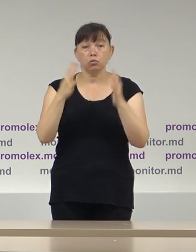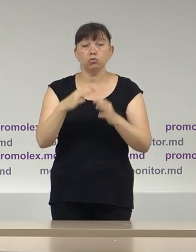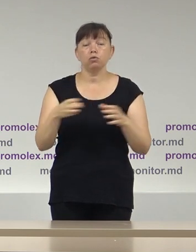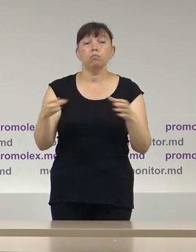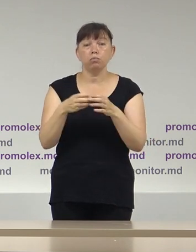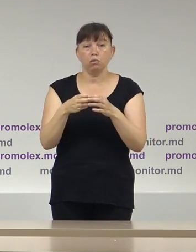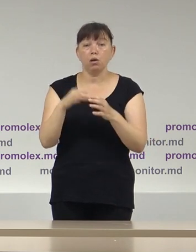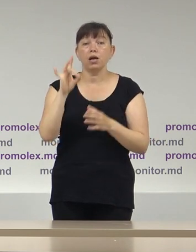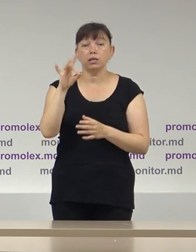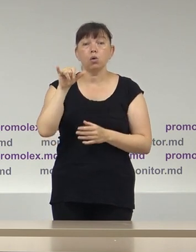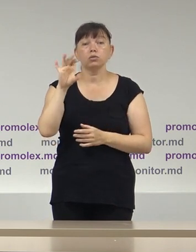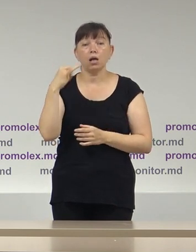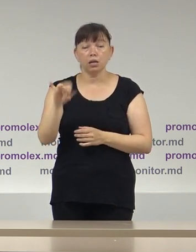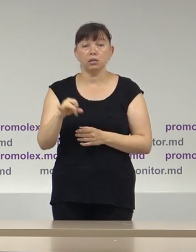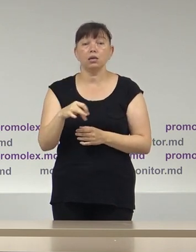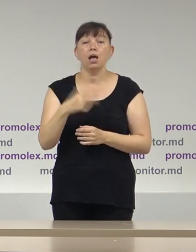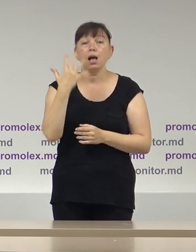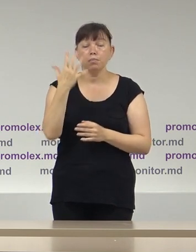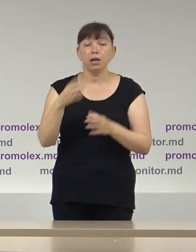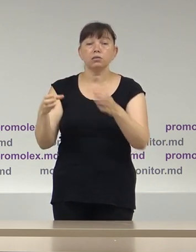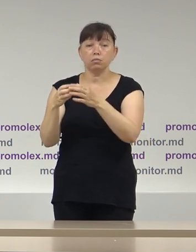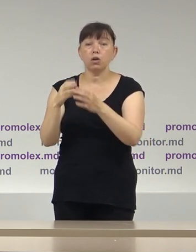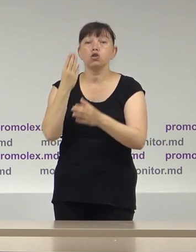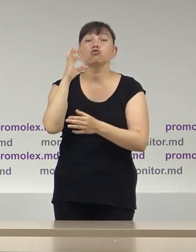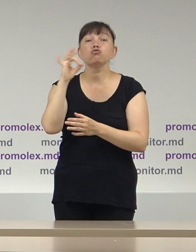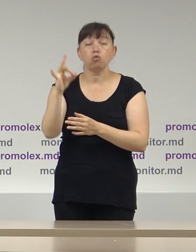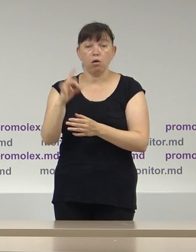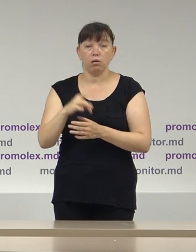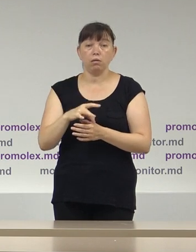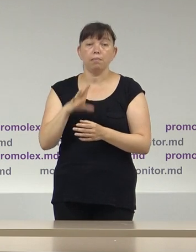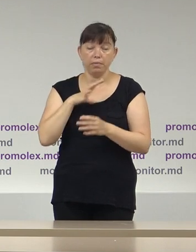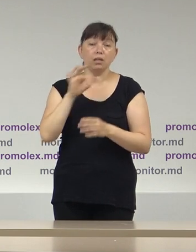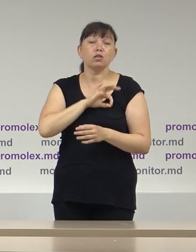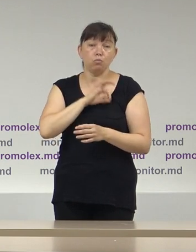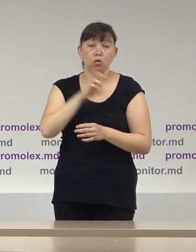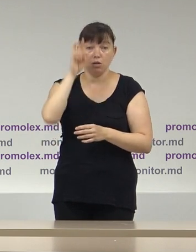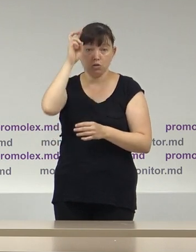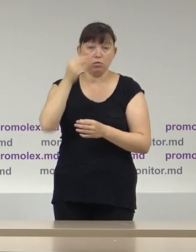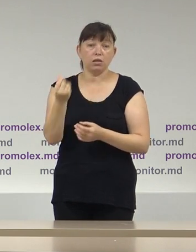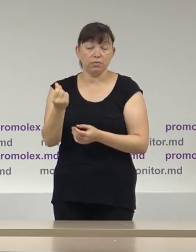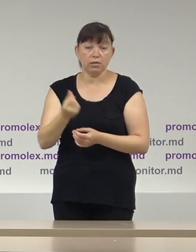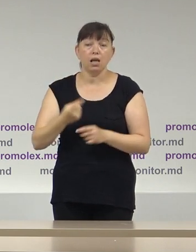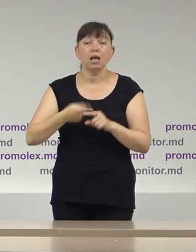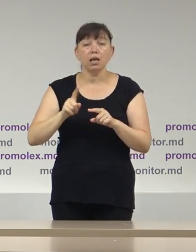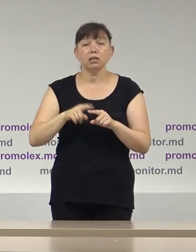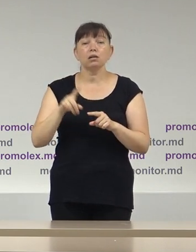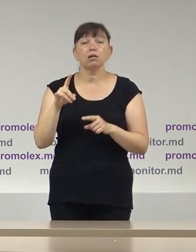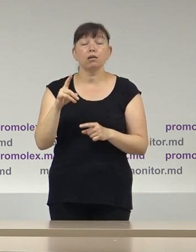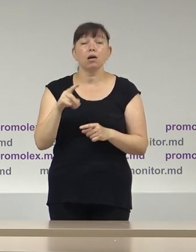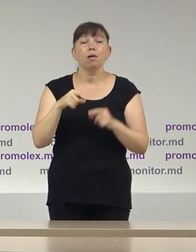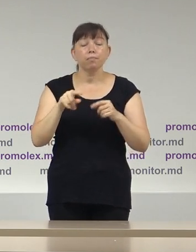blocul electoral Renata Osatăi, iar în 5 cazuri Partidul Șor. Pe categorii de resurse administrativă este vorba despre